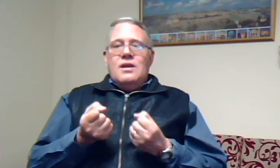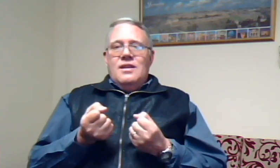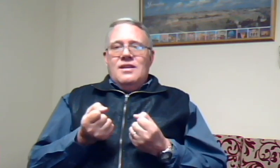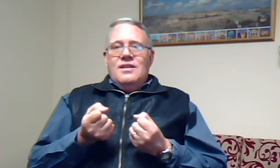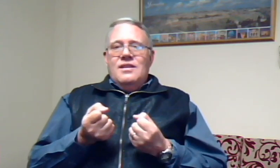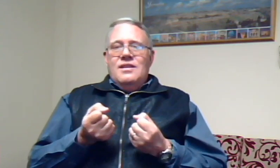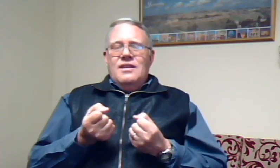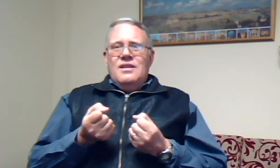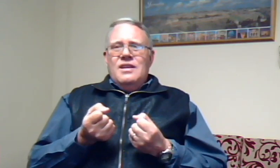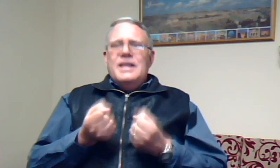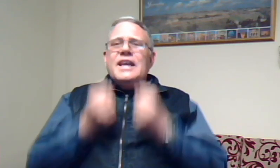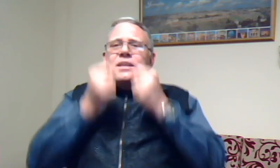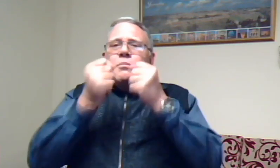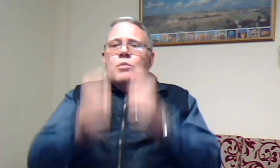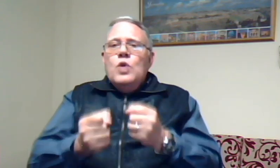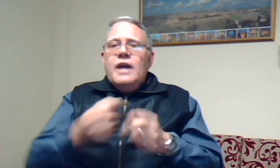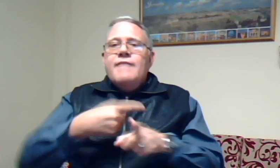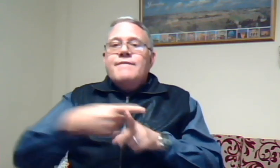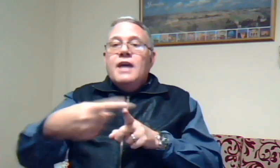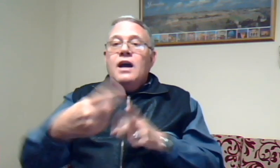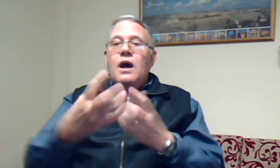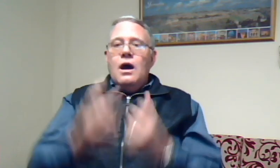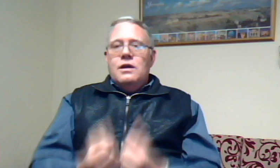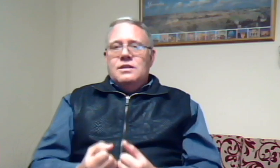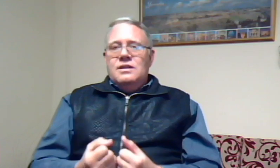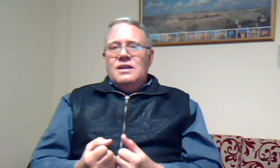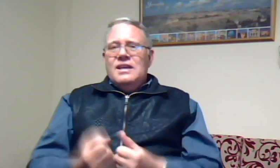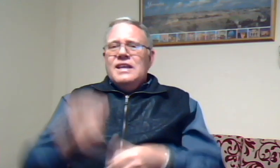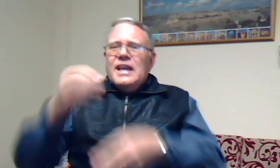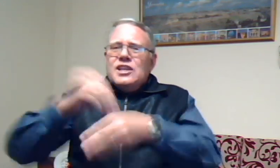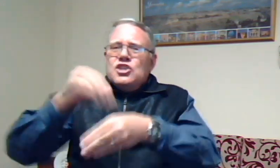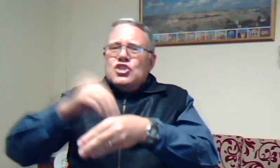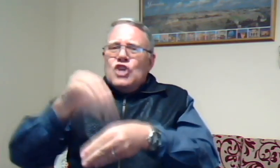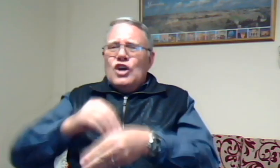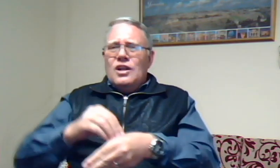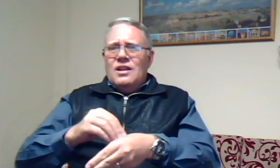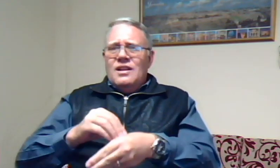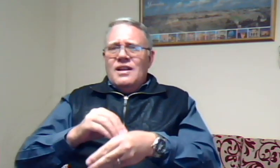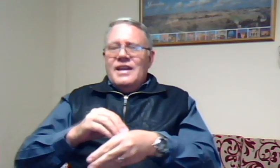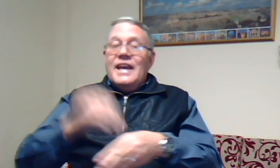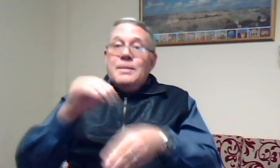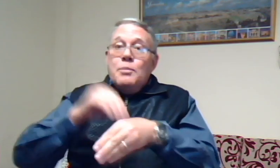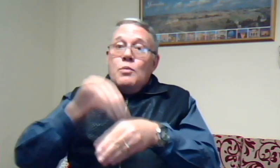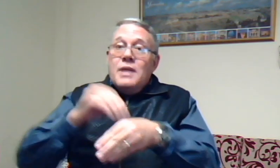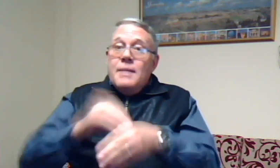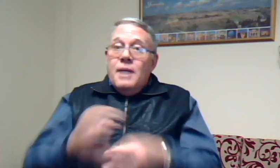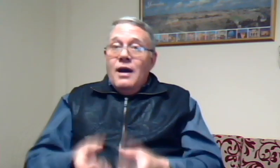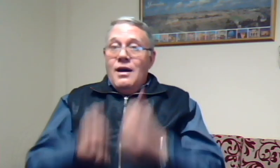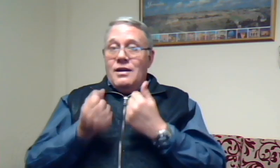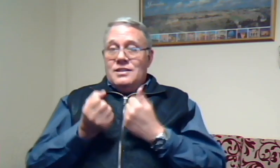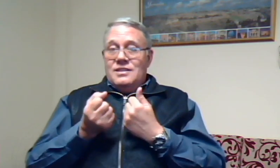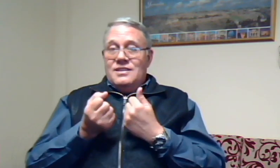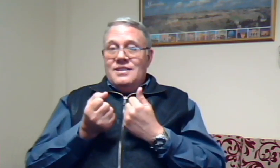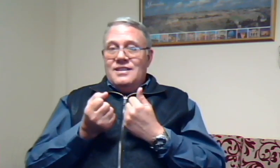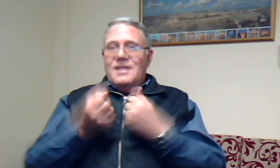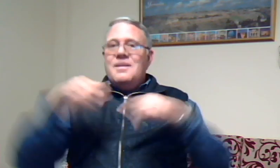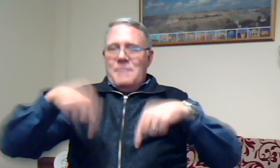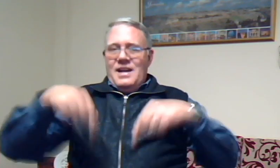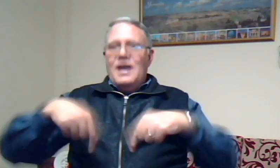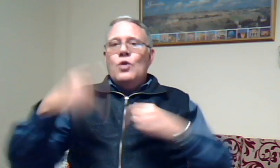Jy het Een moelike Week Gehaad Jy het Gesikkel Jy het Probleeme Gehaad Maar Nou Kan